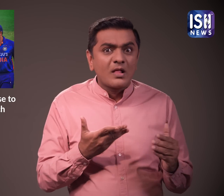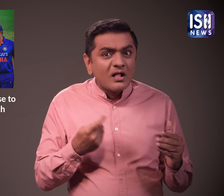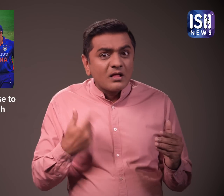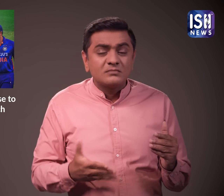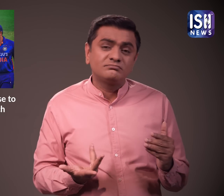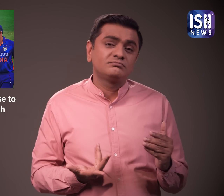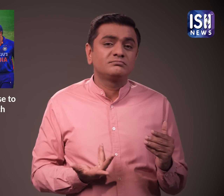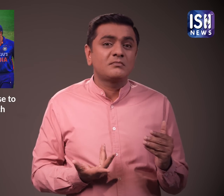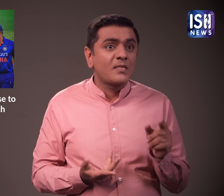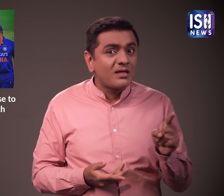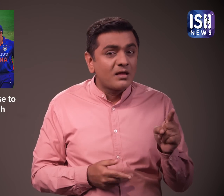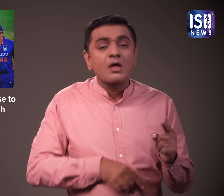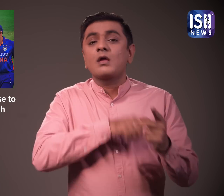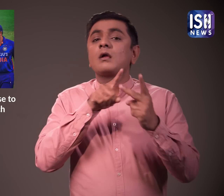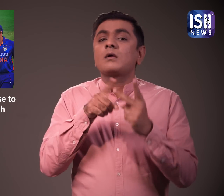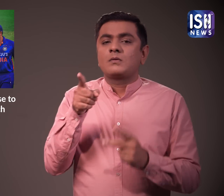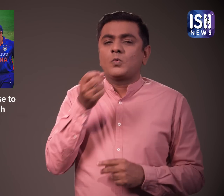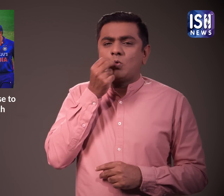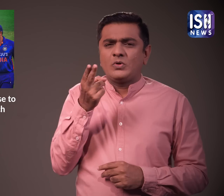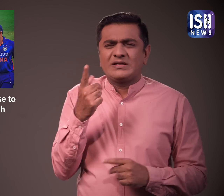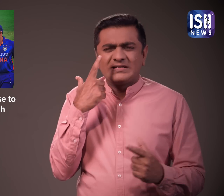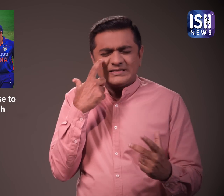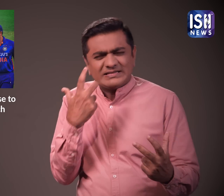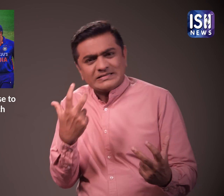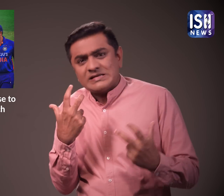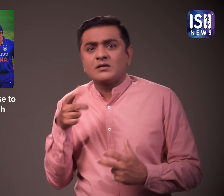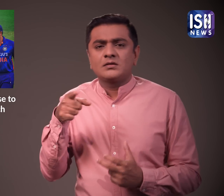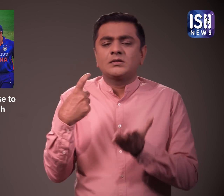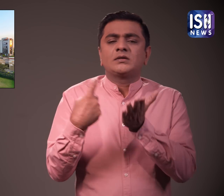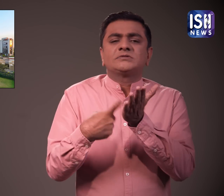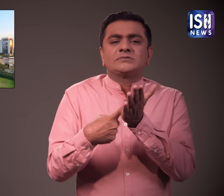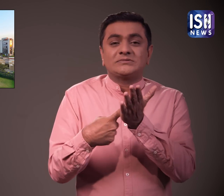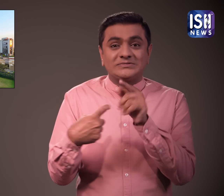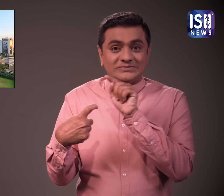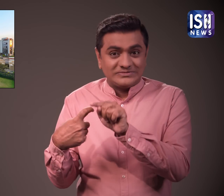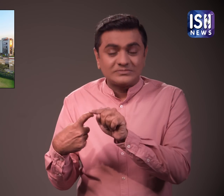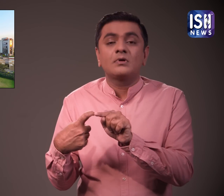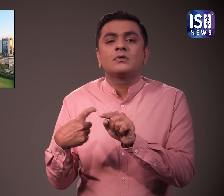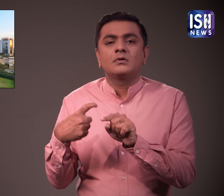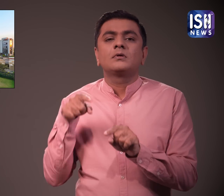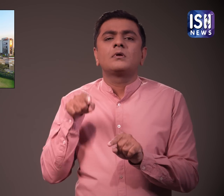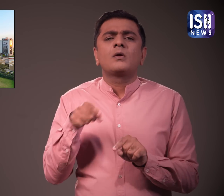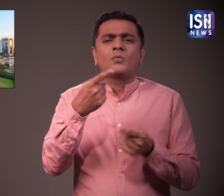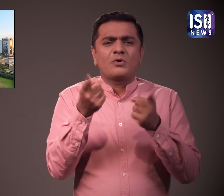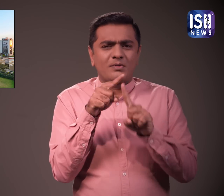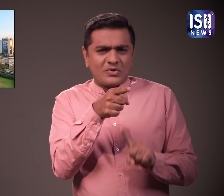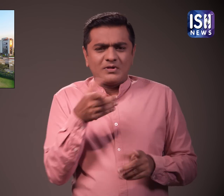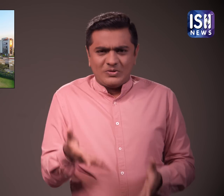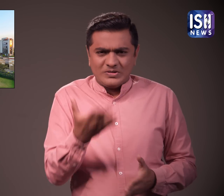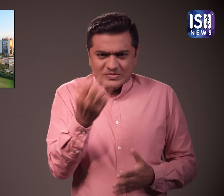इतना महंगा एक और शानदार होटेल रेनसांस अमदाबाद वर्दमान में एक दिन के लिए लगभग